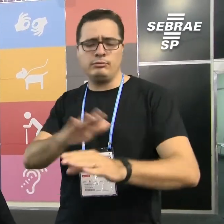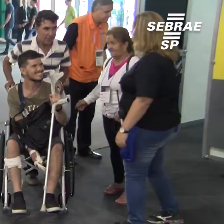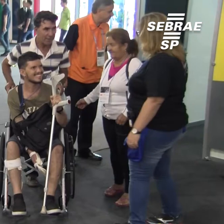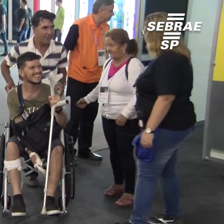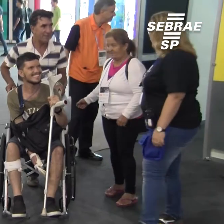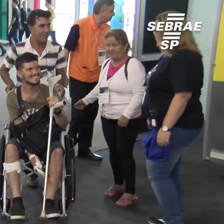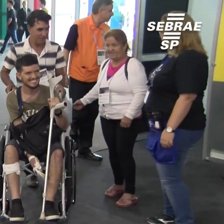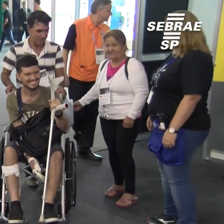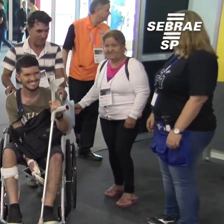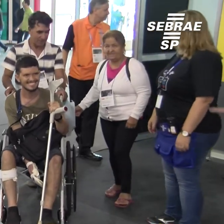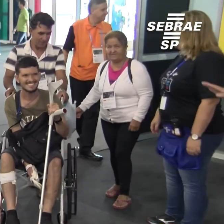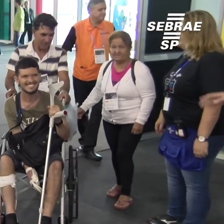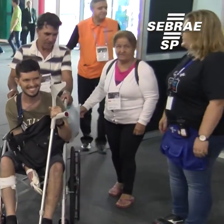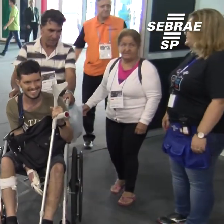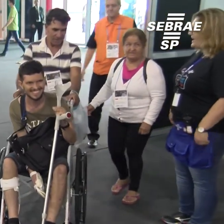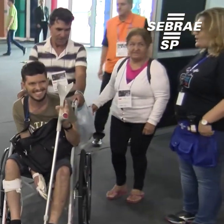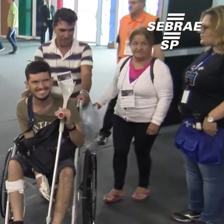todo.